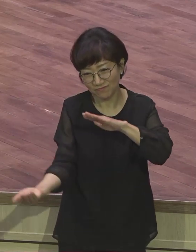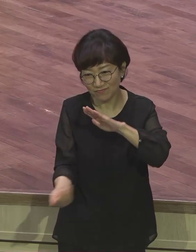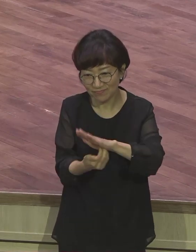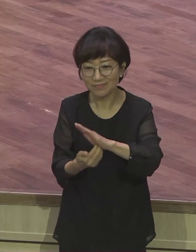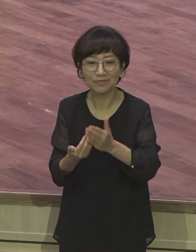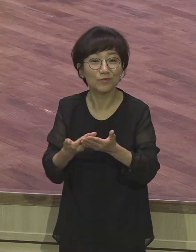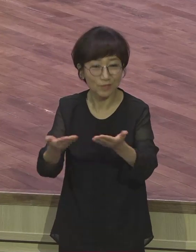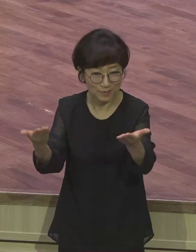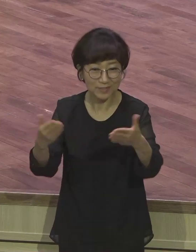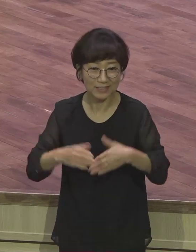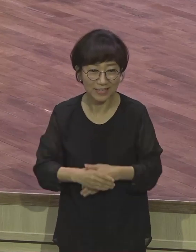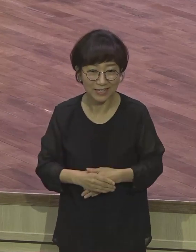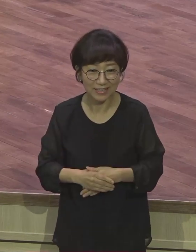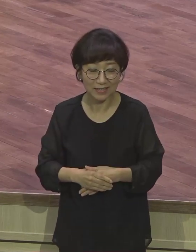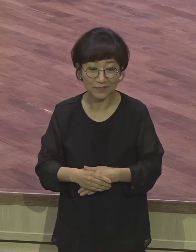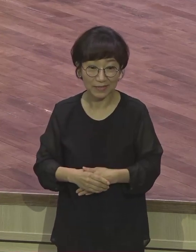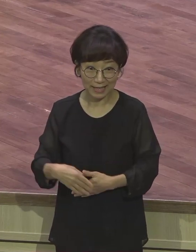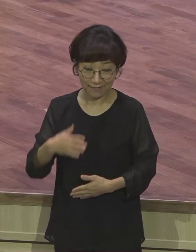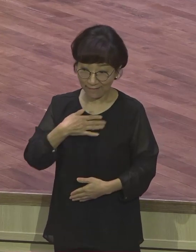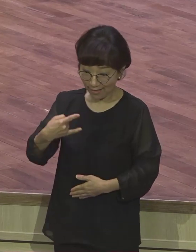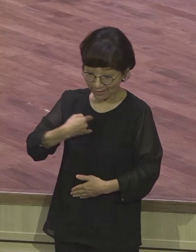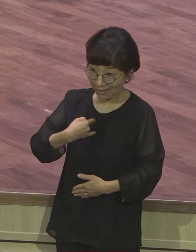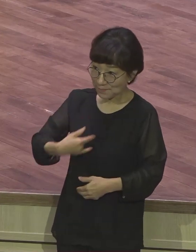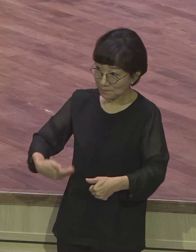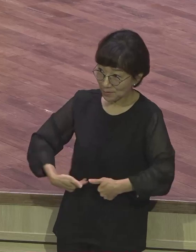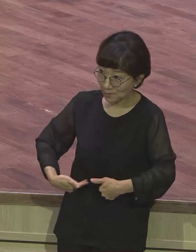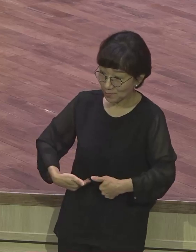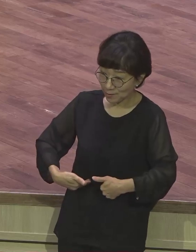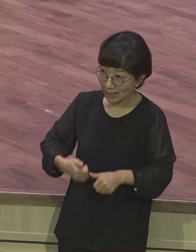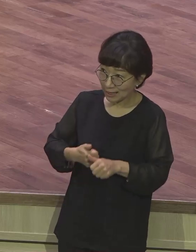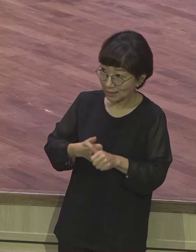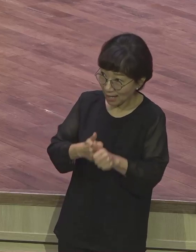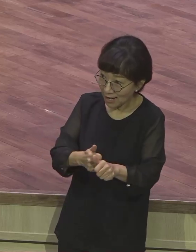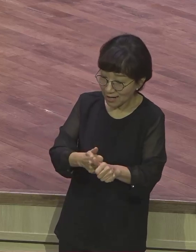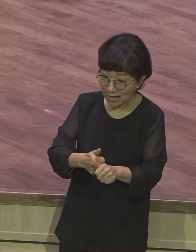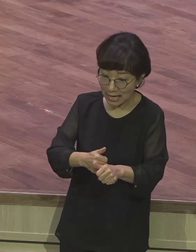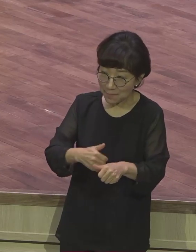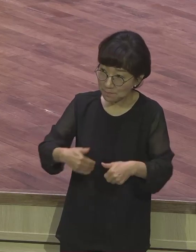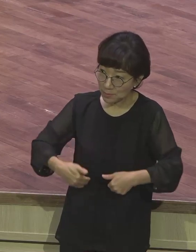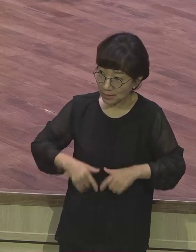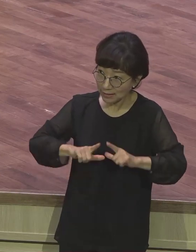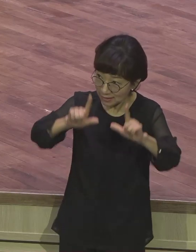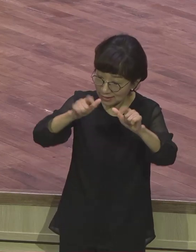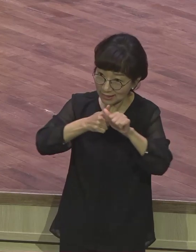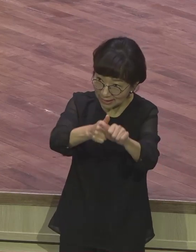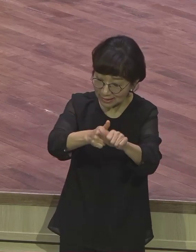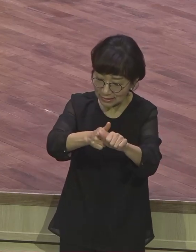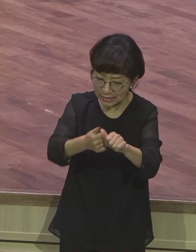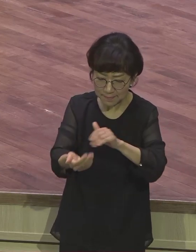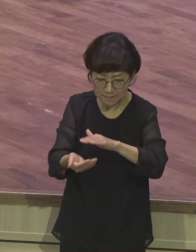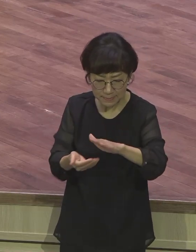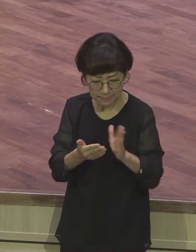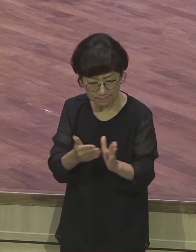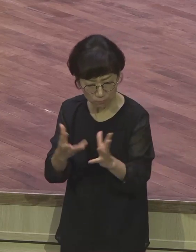나에게 적절하게 필요한 시간표에 필요한 날짜에 필요하게 다 응답해 주신다.